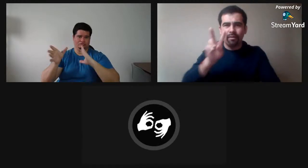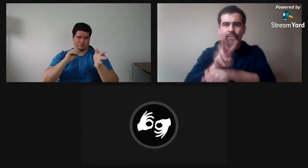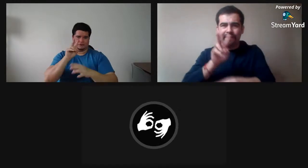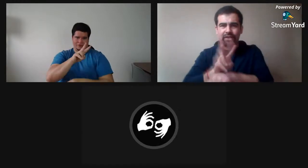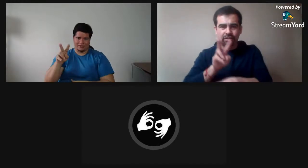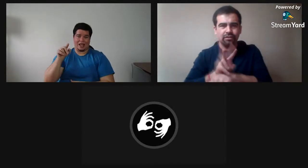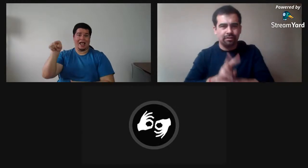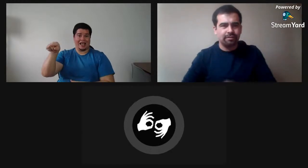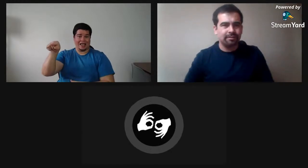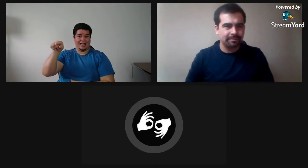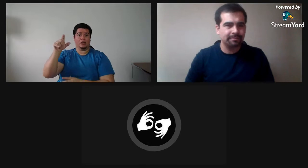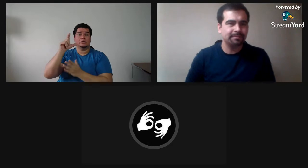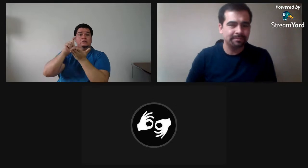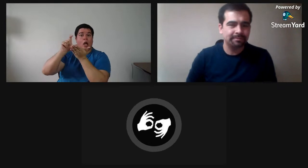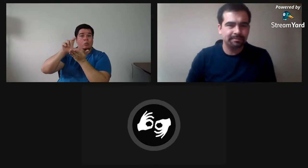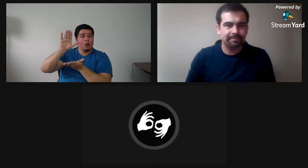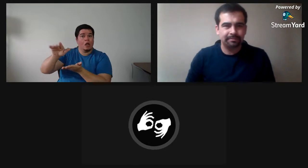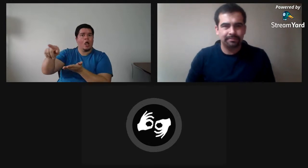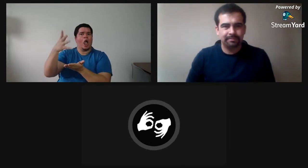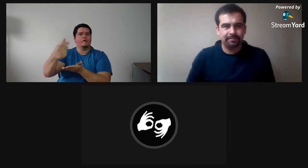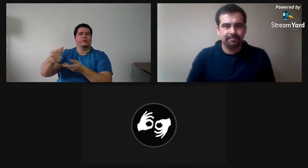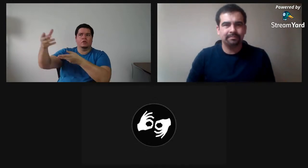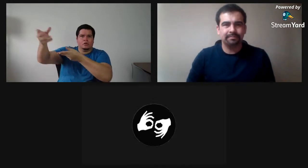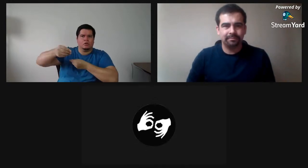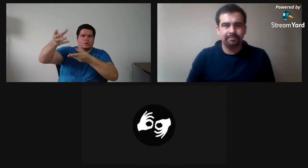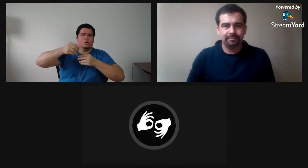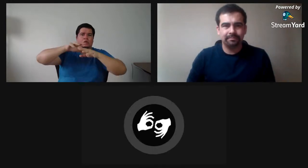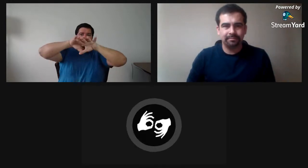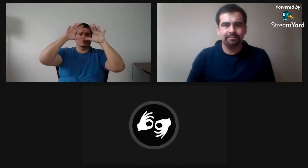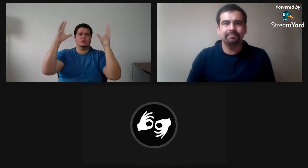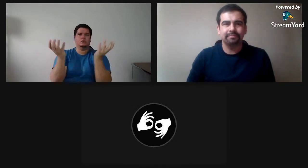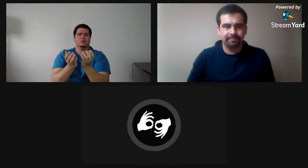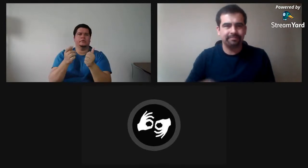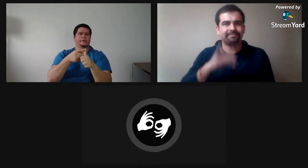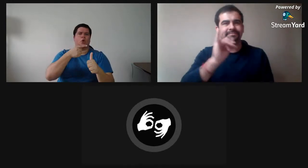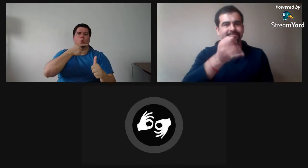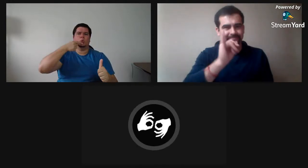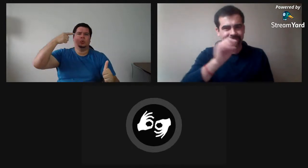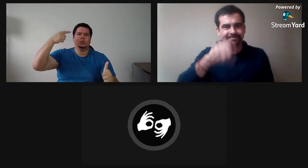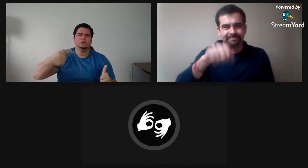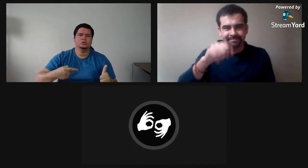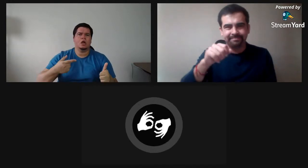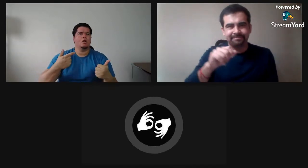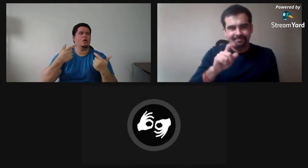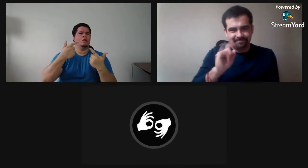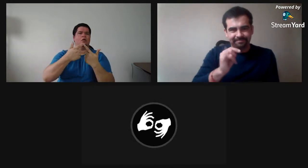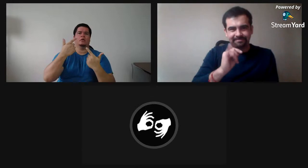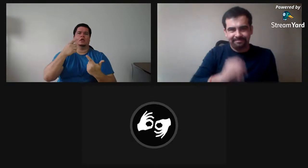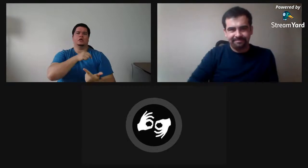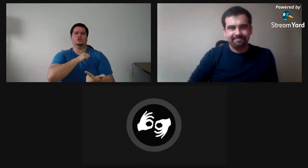francés. Y él es profesor. Sí. Sí, sí, esa persona sorda la conozco, sí. Bueno, él.